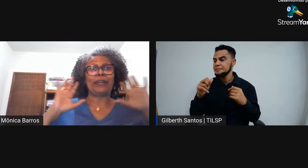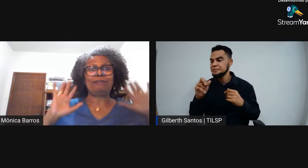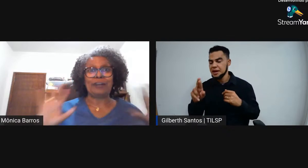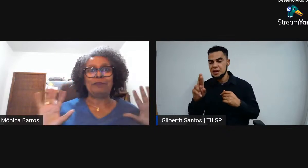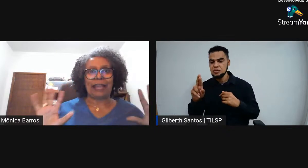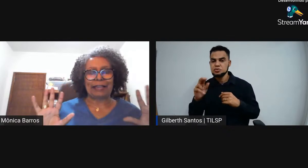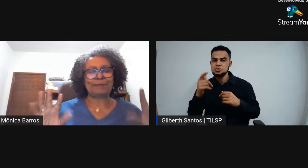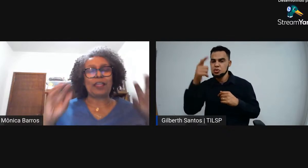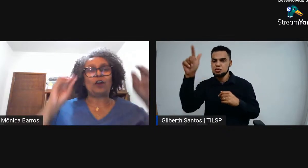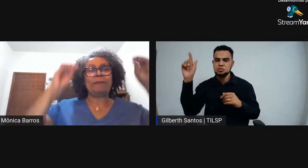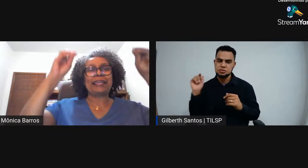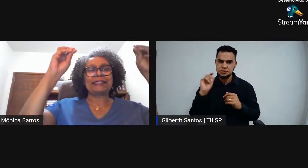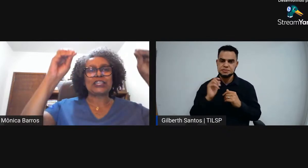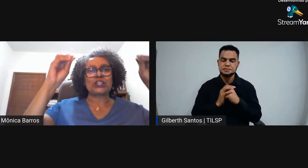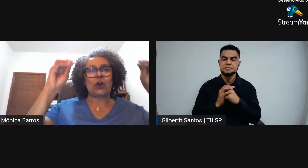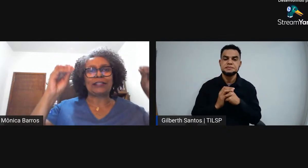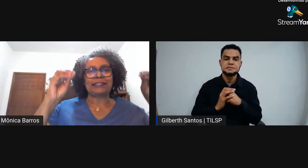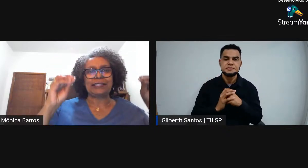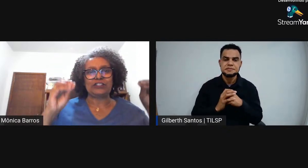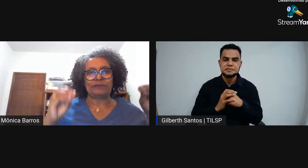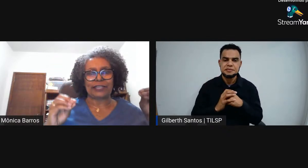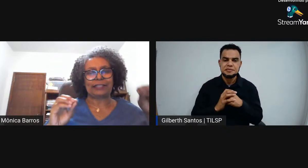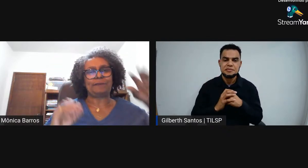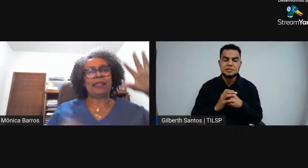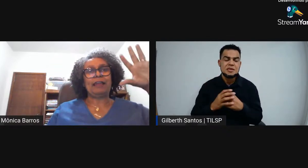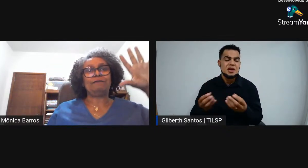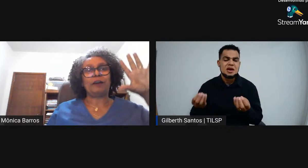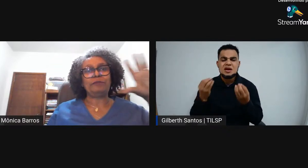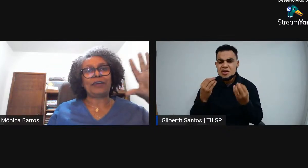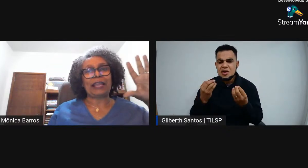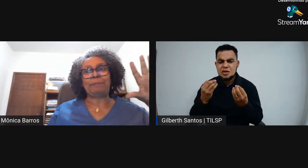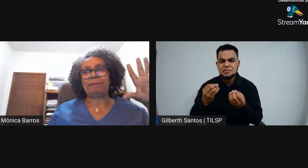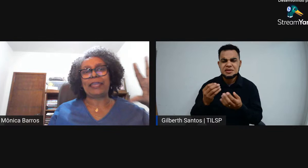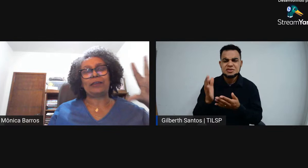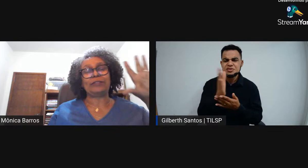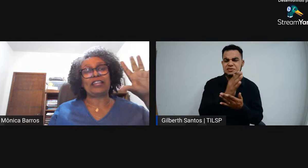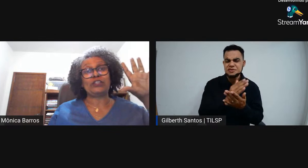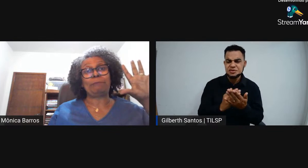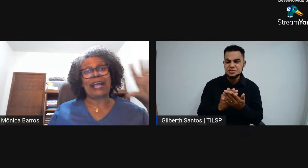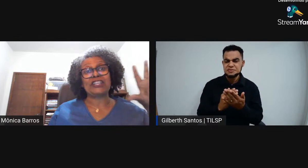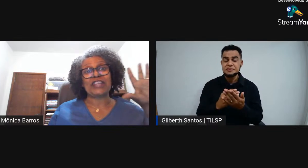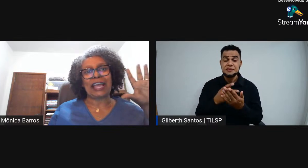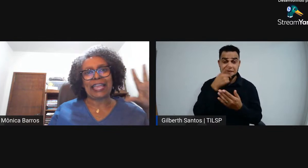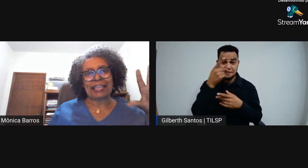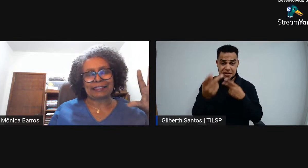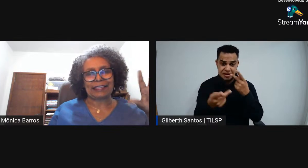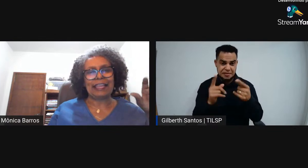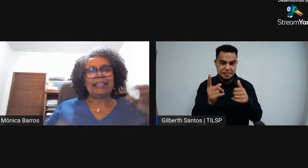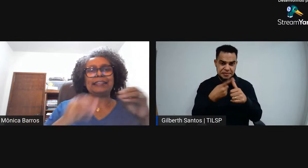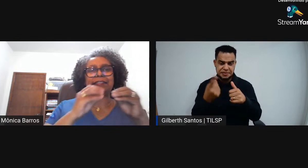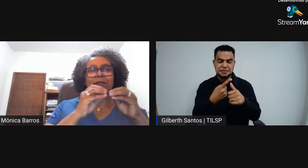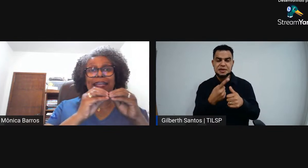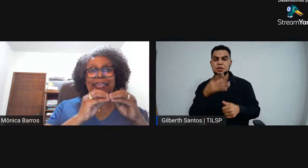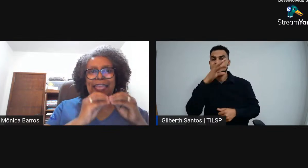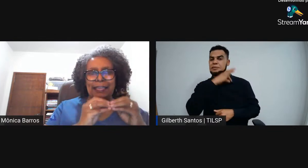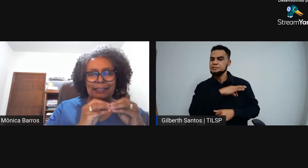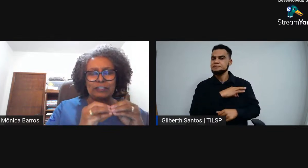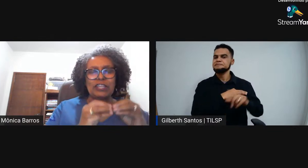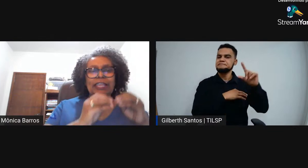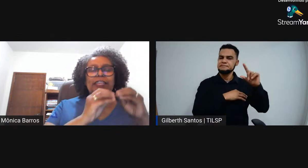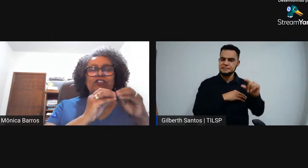Agora, vamos lá. Como é que essas cotas se dividem? Vamos falar primeiro das de baixa renda, que são